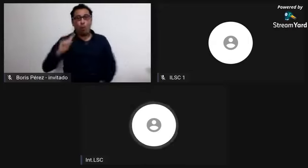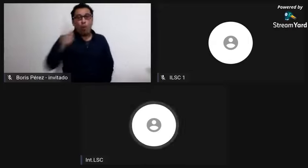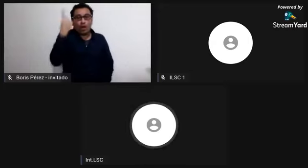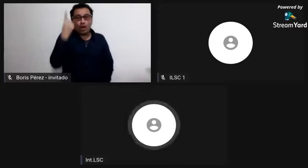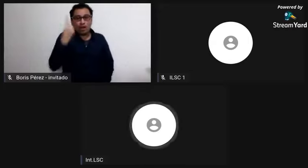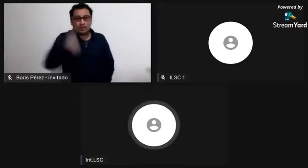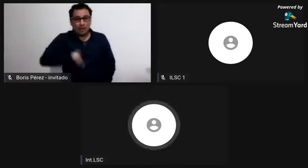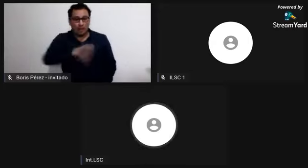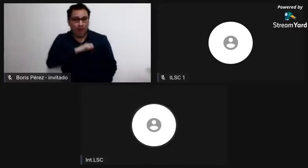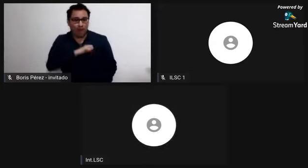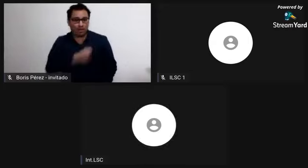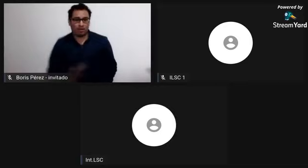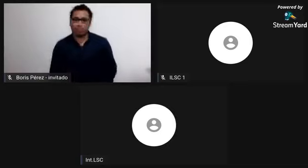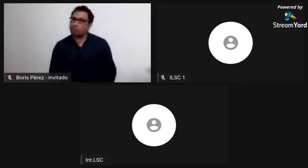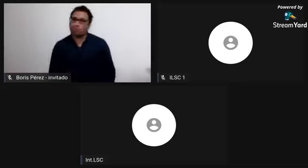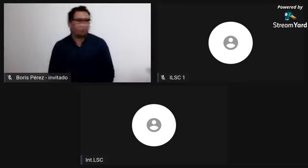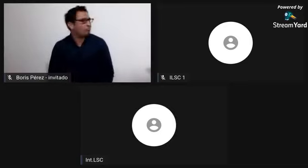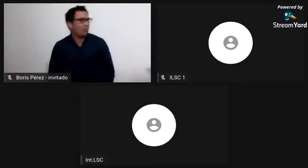condición diferente.